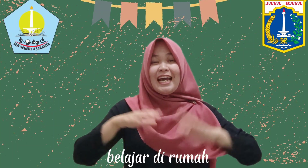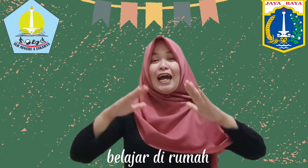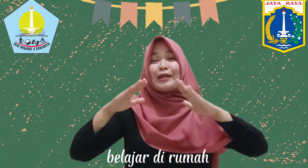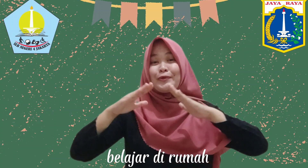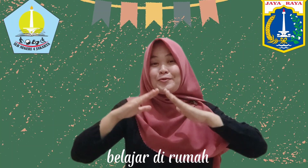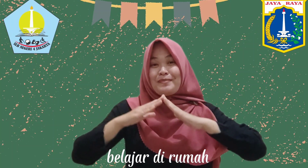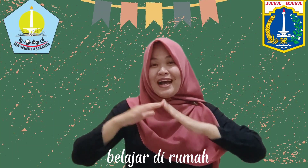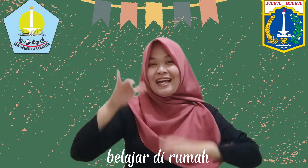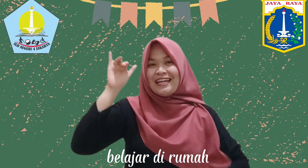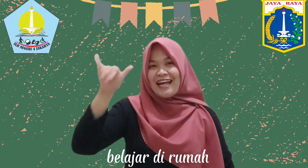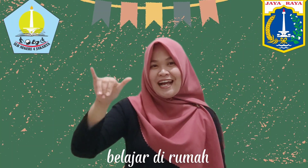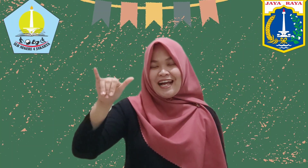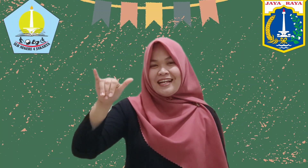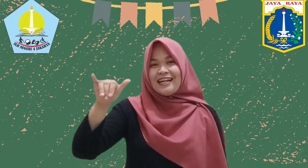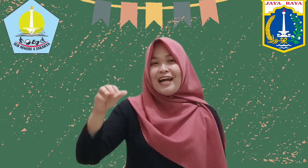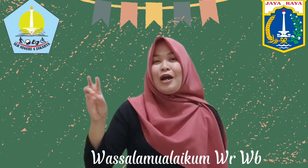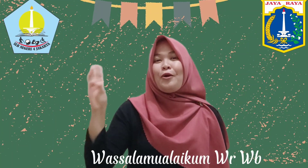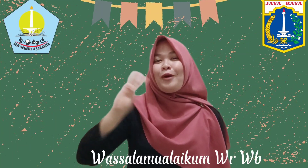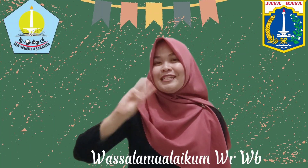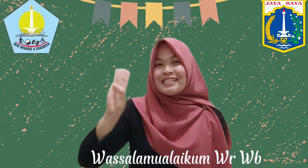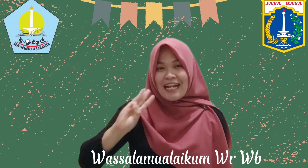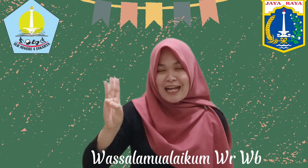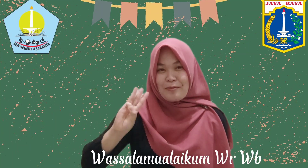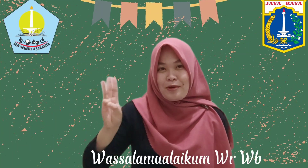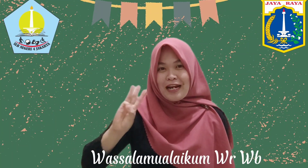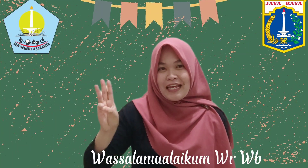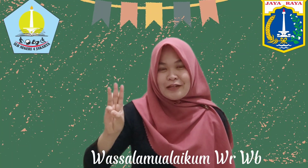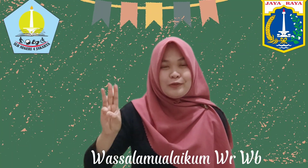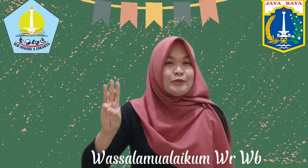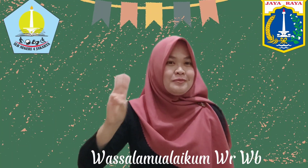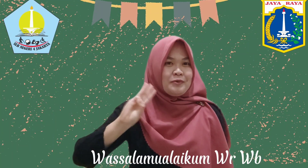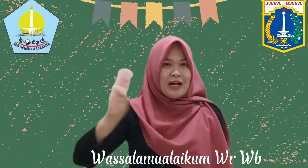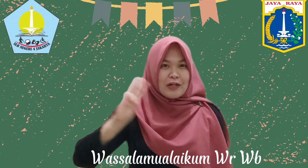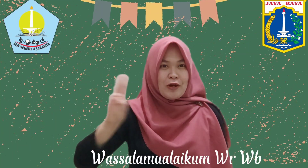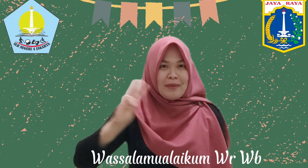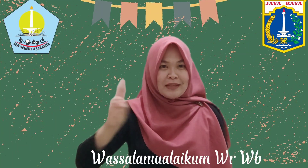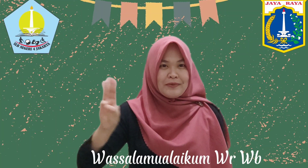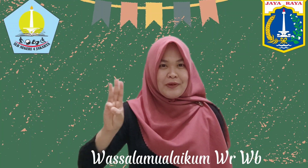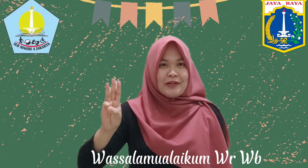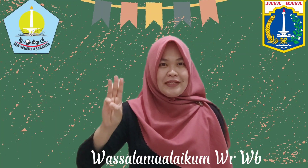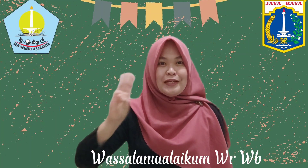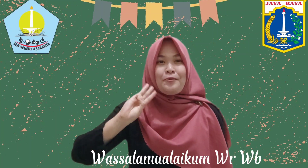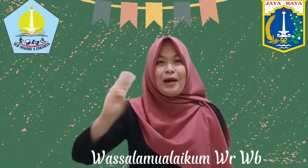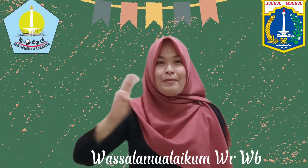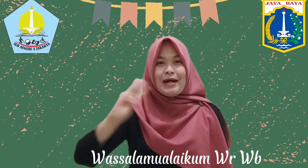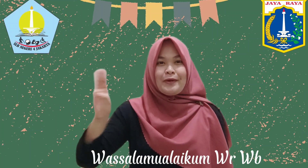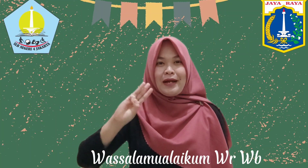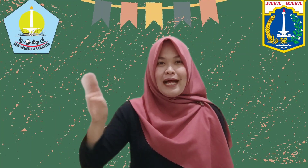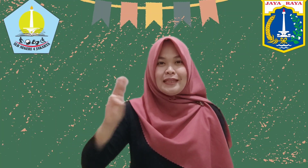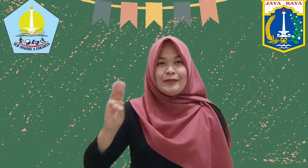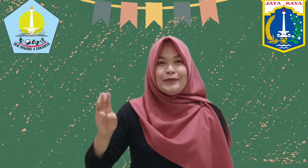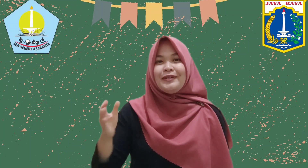rumah ya Wassalamualaikum warahmatullahi wabarakatuh